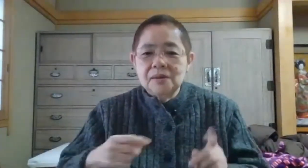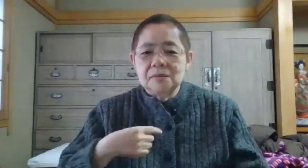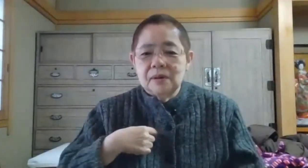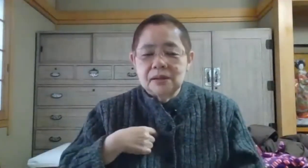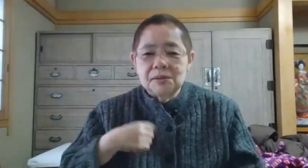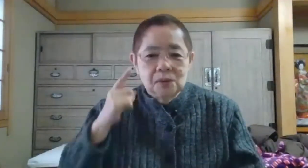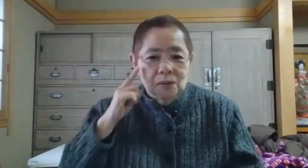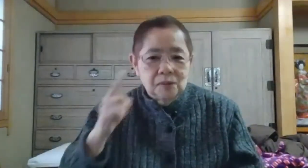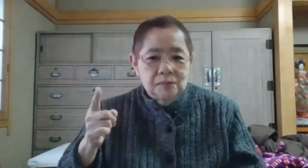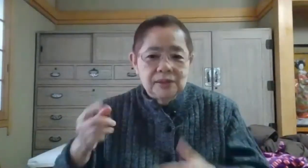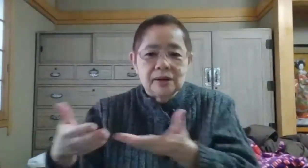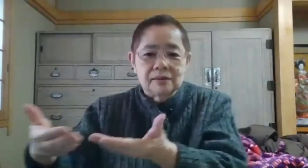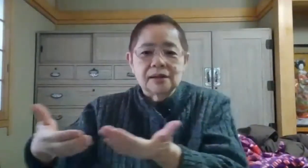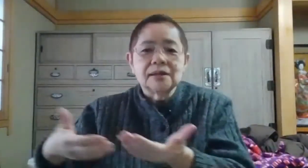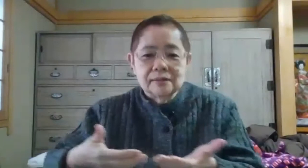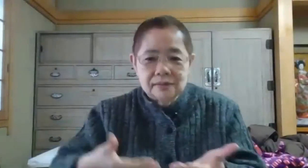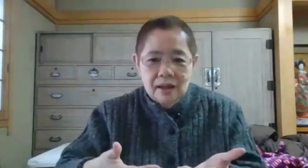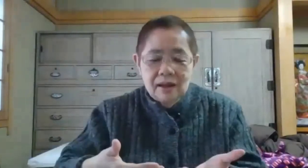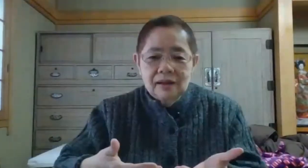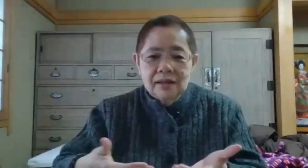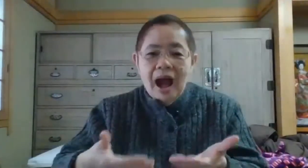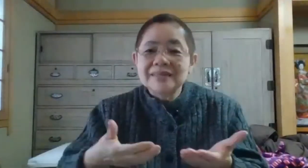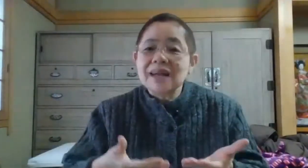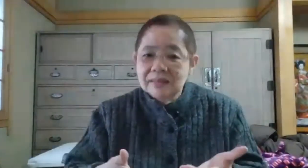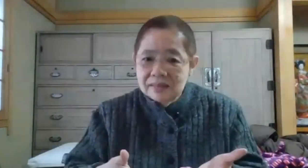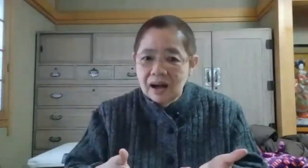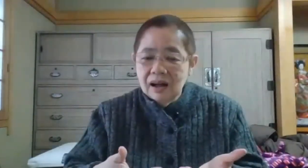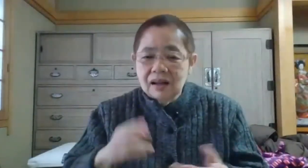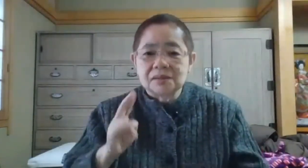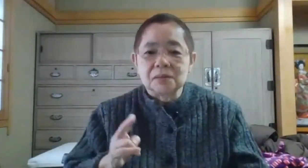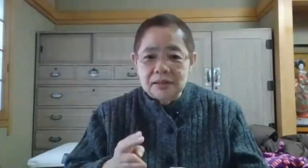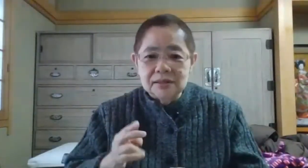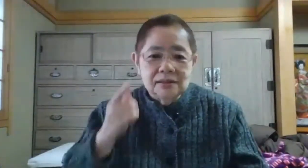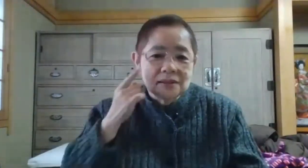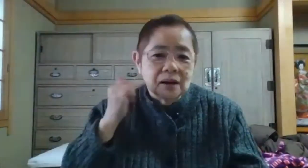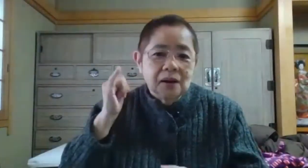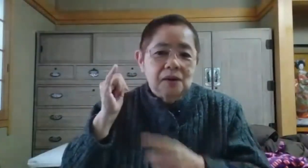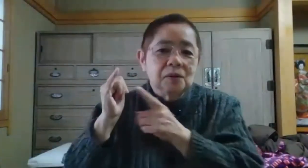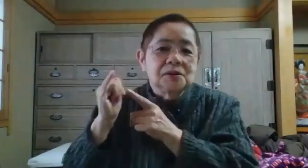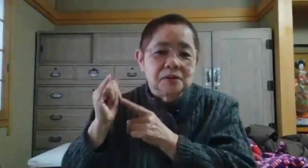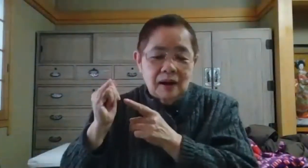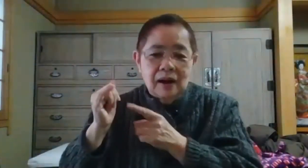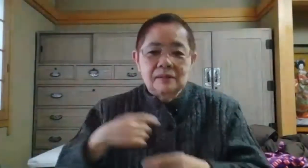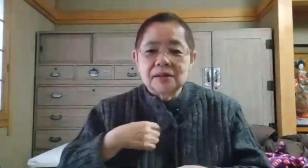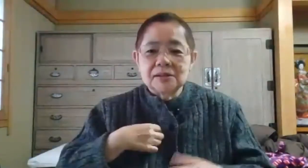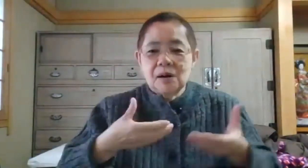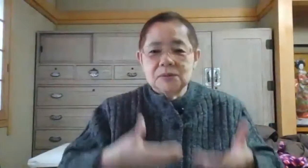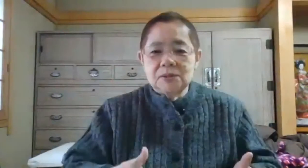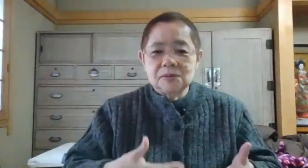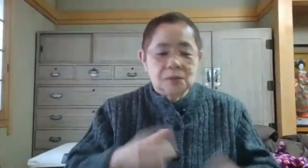えず私を見てくださってで暑かったそうですですから両親は私が落ち着くの